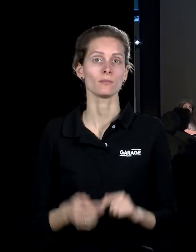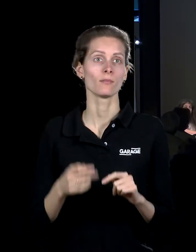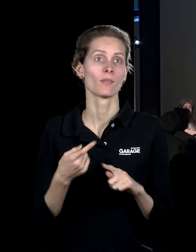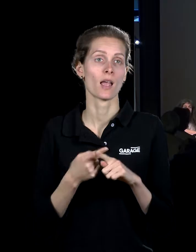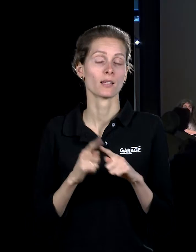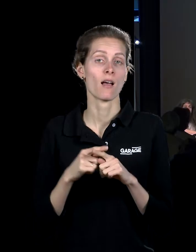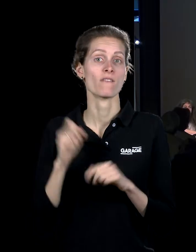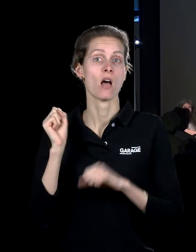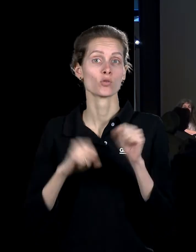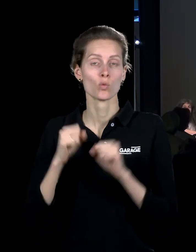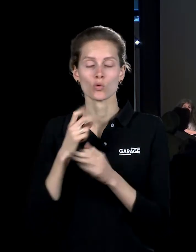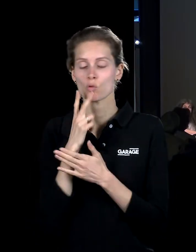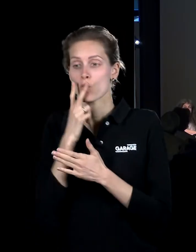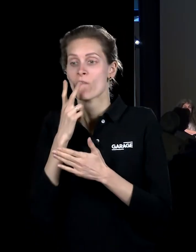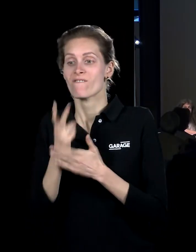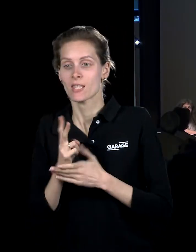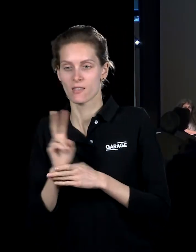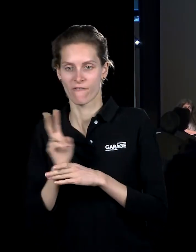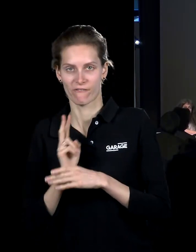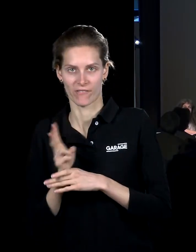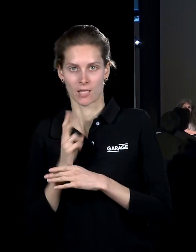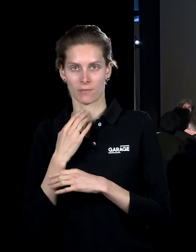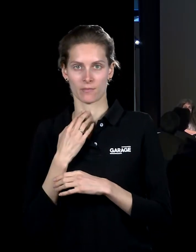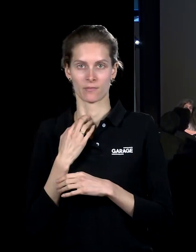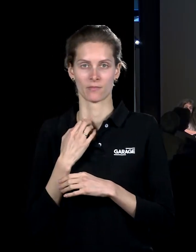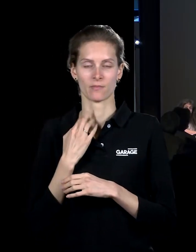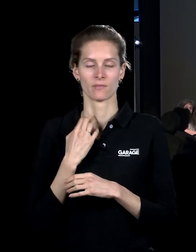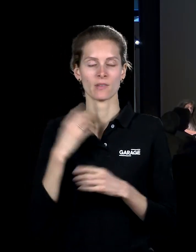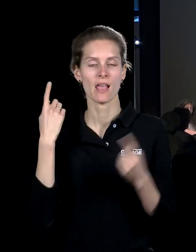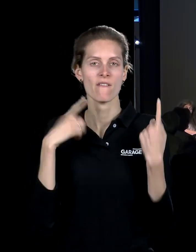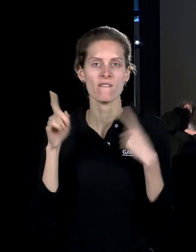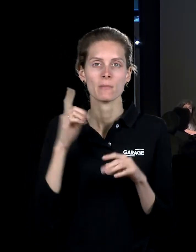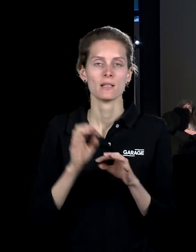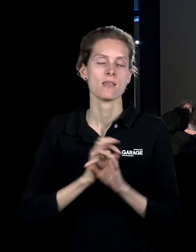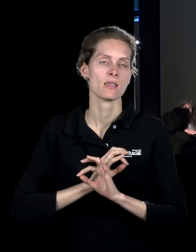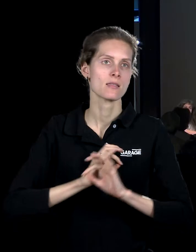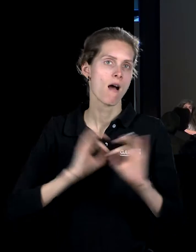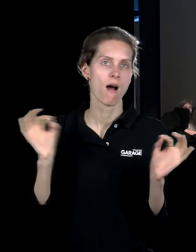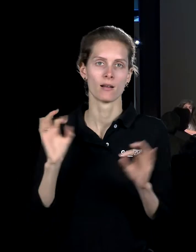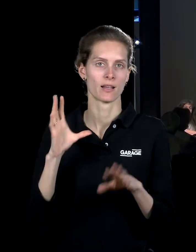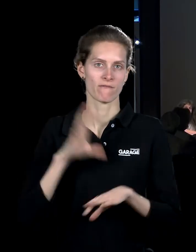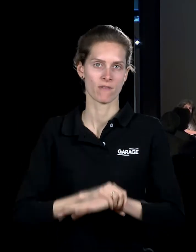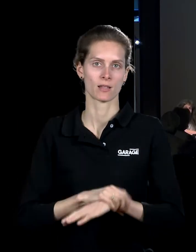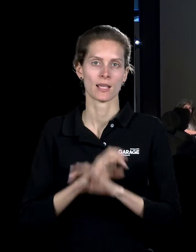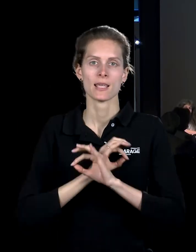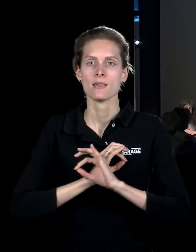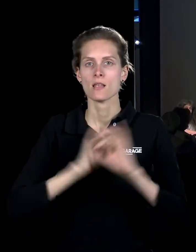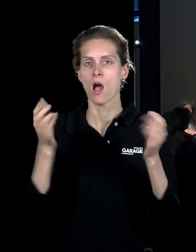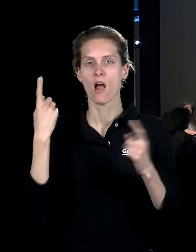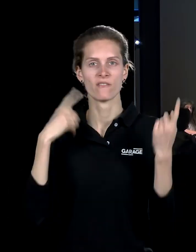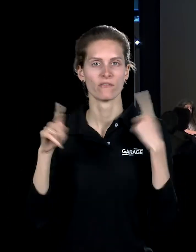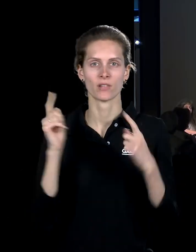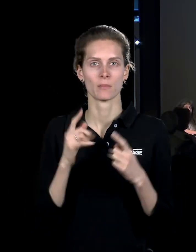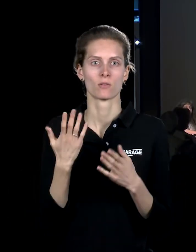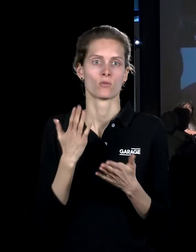и это способ сделать его реальным. То есть это способ, этот вымысел, этот идеальный артефакт, идеальный вымысел, которым является